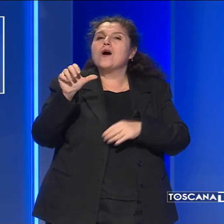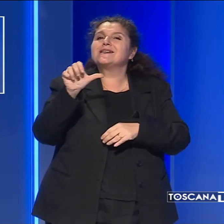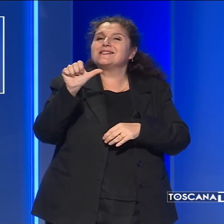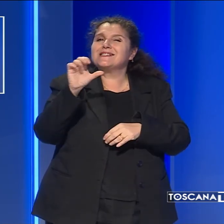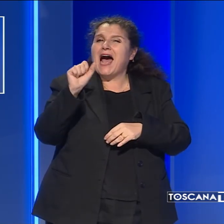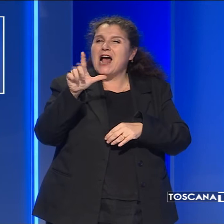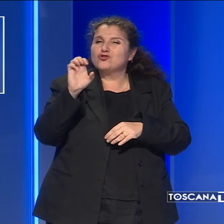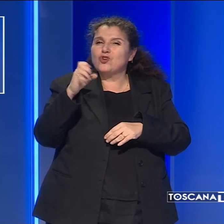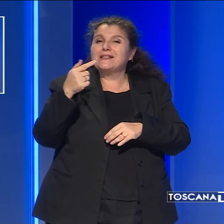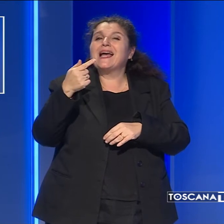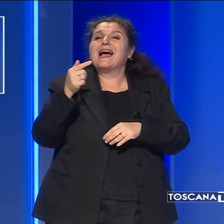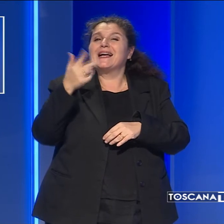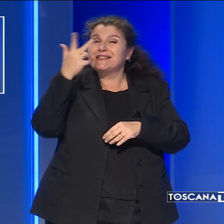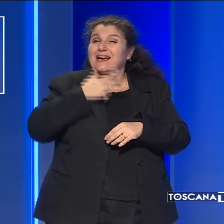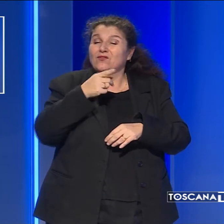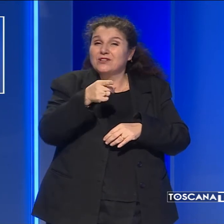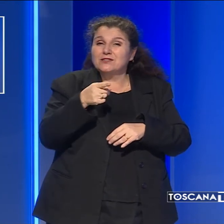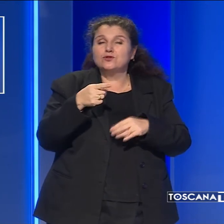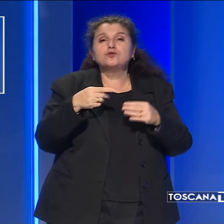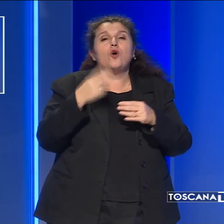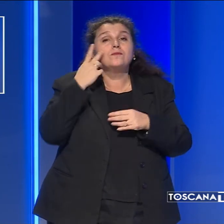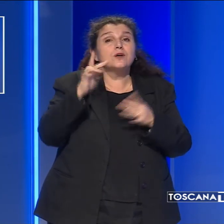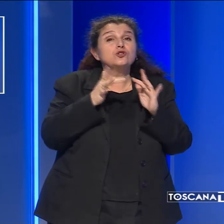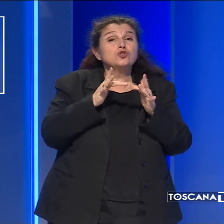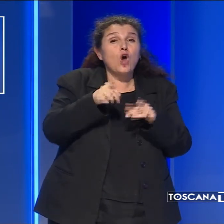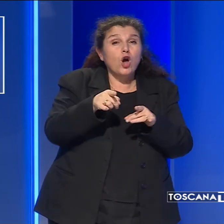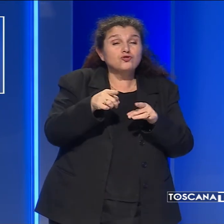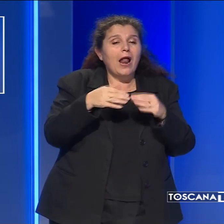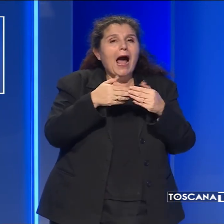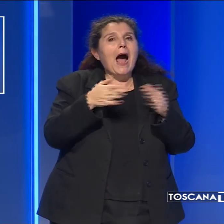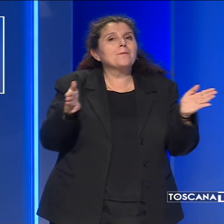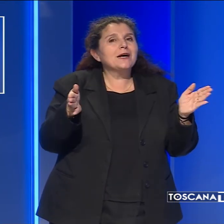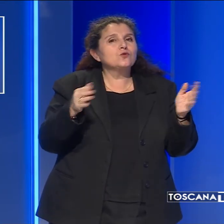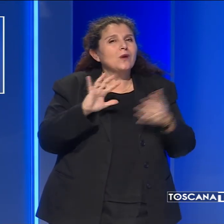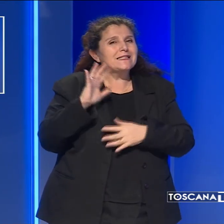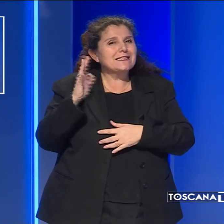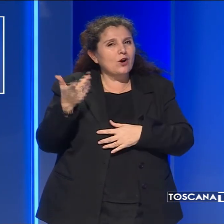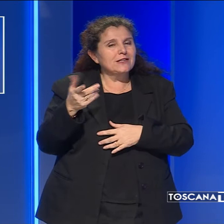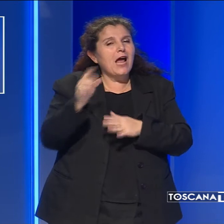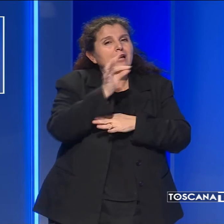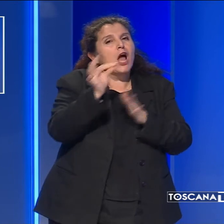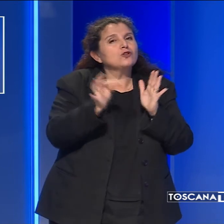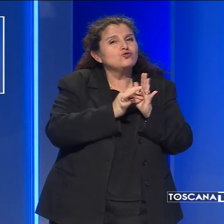segnerà sui social l'apertura straordinaria dei musei nel giorno della Befana.